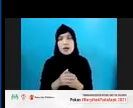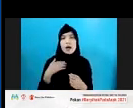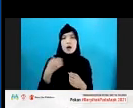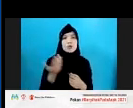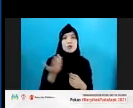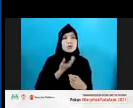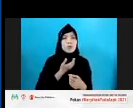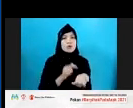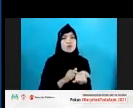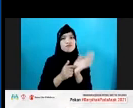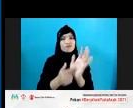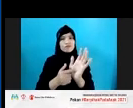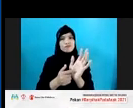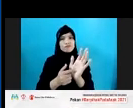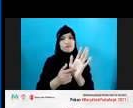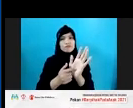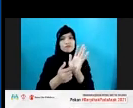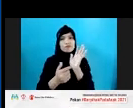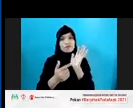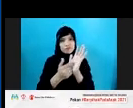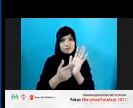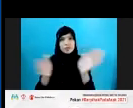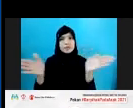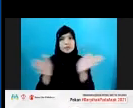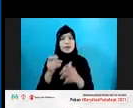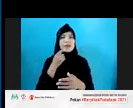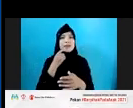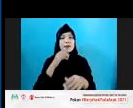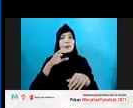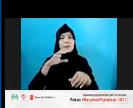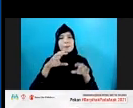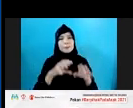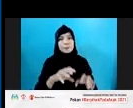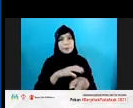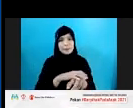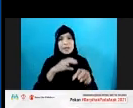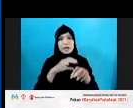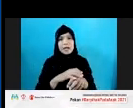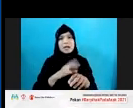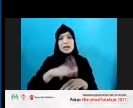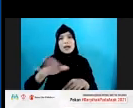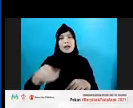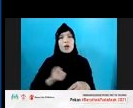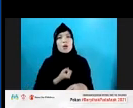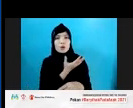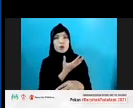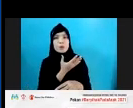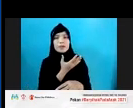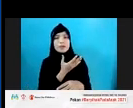sebuah paparan singkat tentang penanganan anak korban kekerasan dan eksploitasi online.